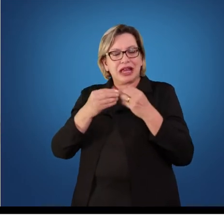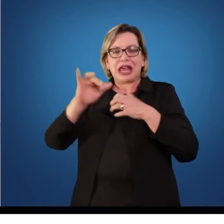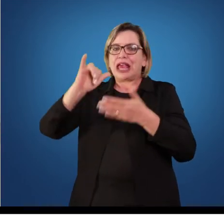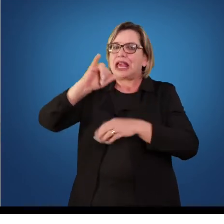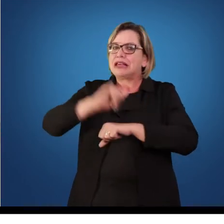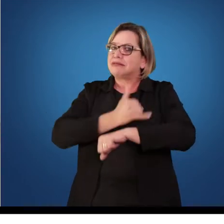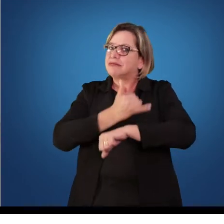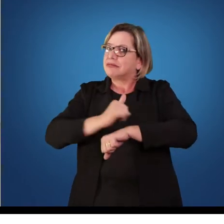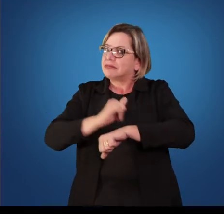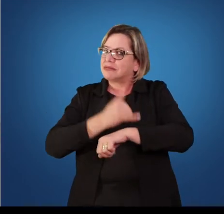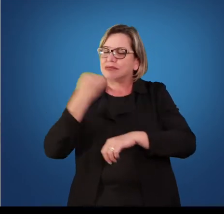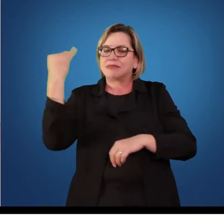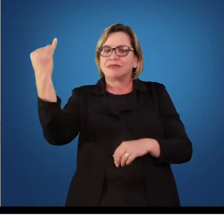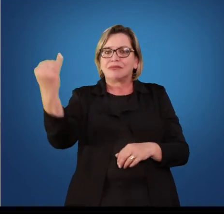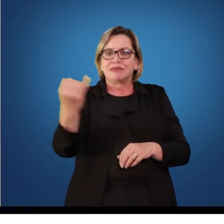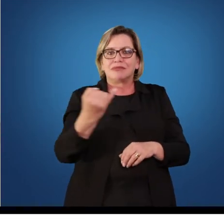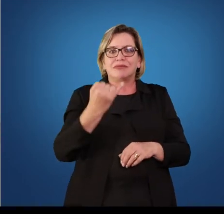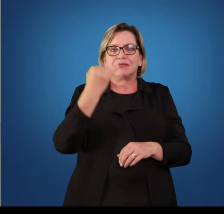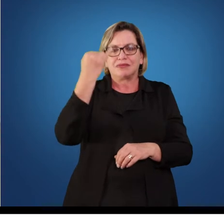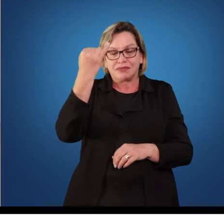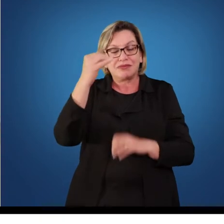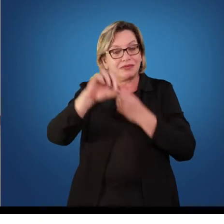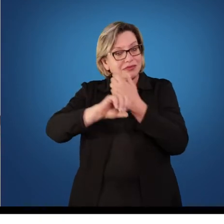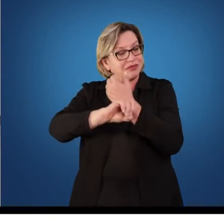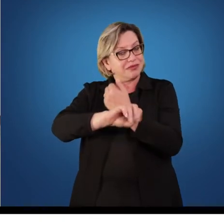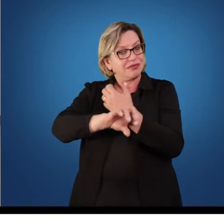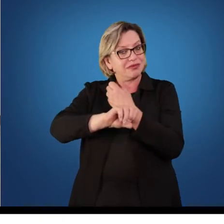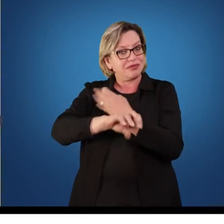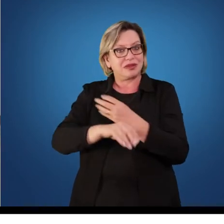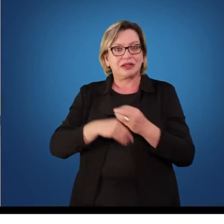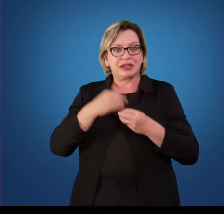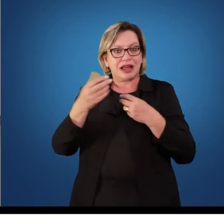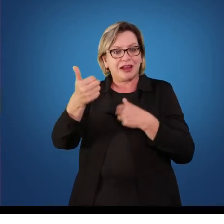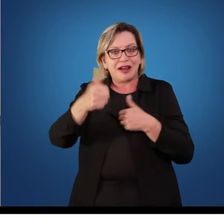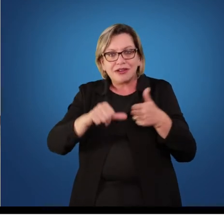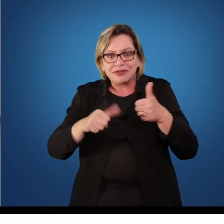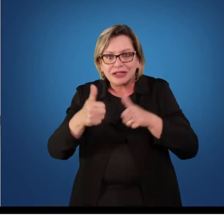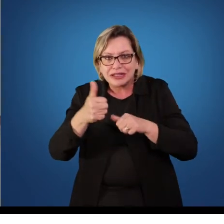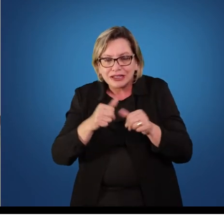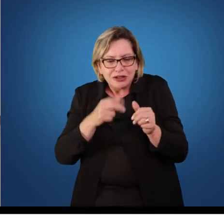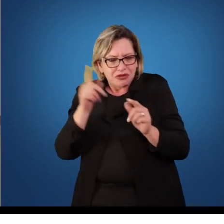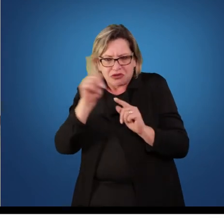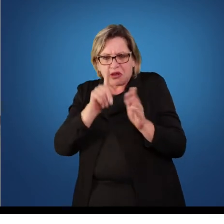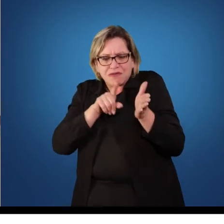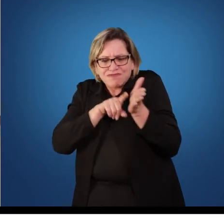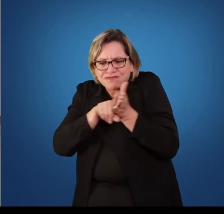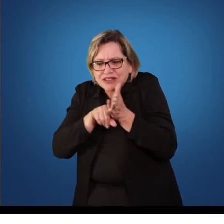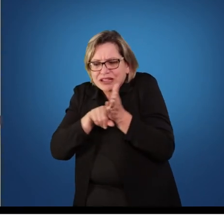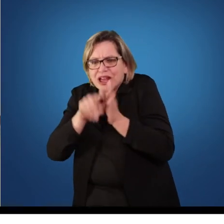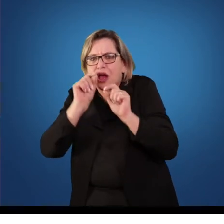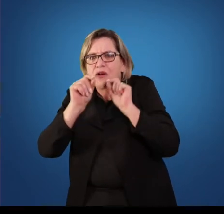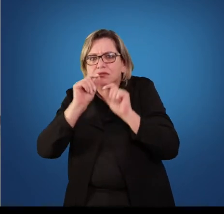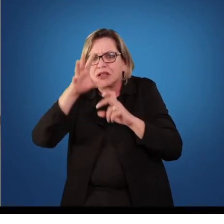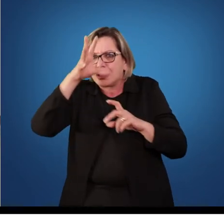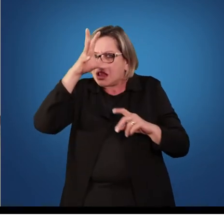indispensável nesse processo. Ela vai além de investigar o que os alunos aprenderam ou não